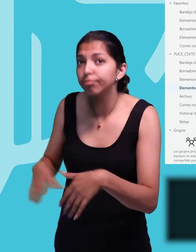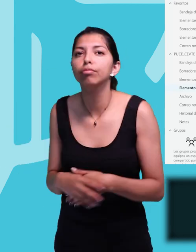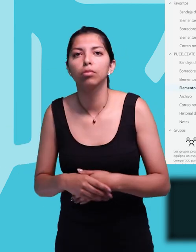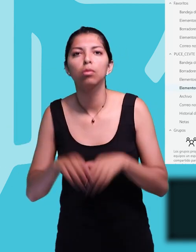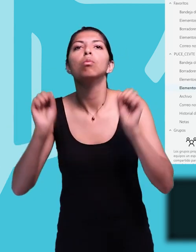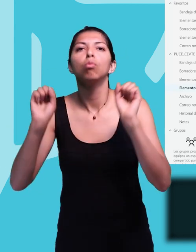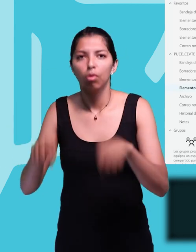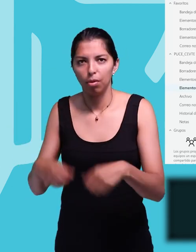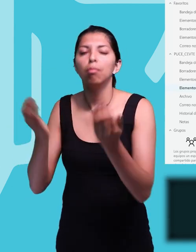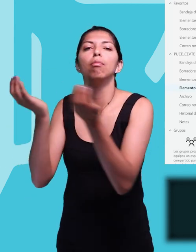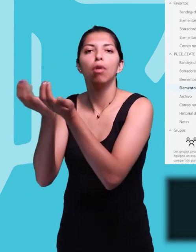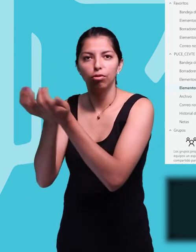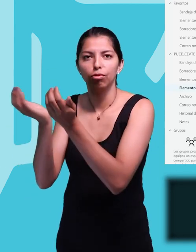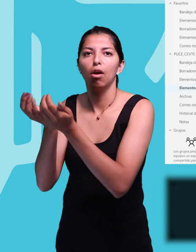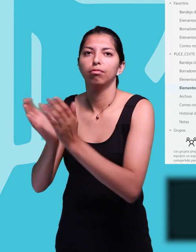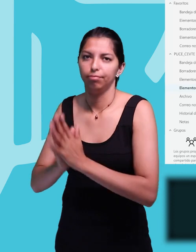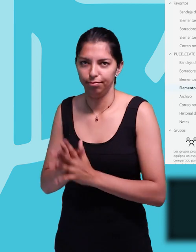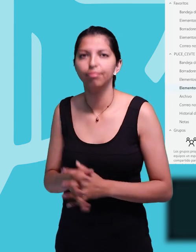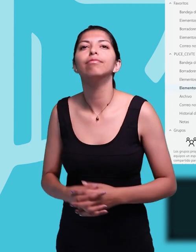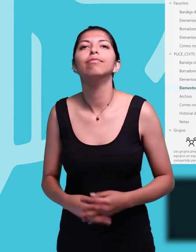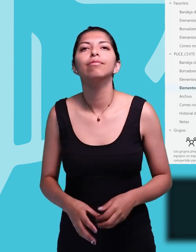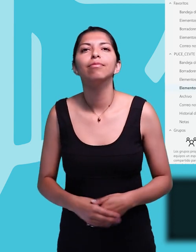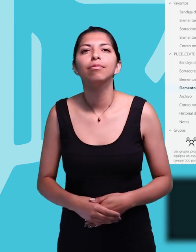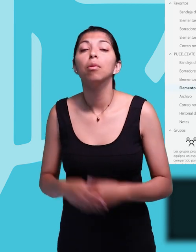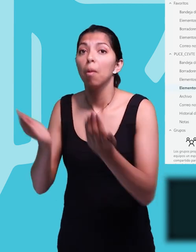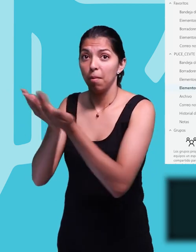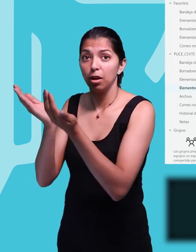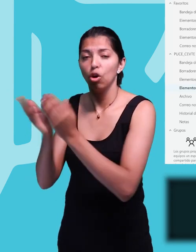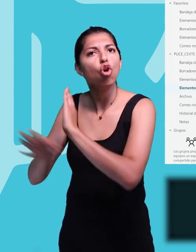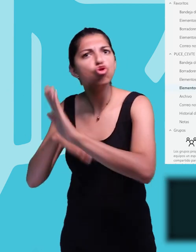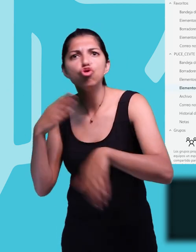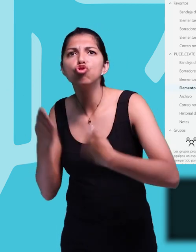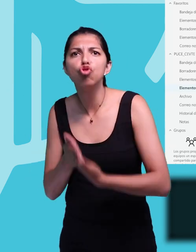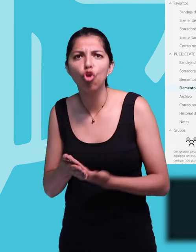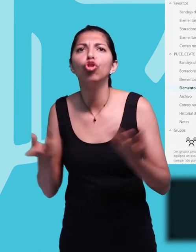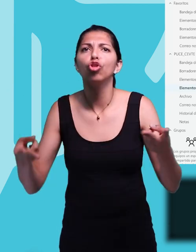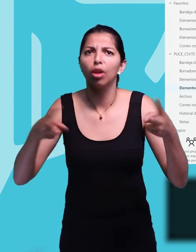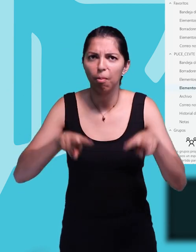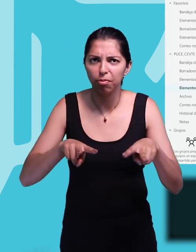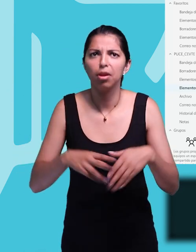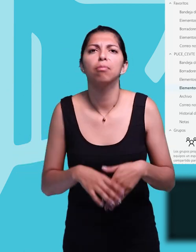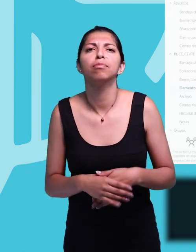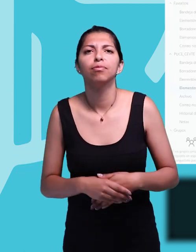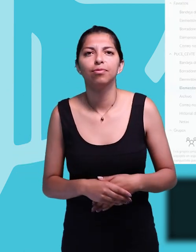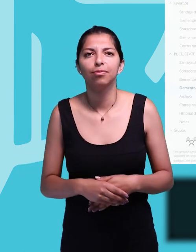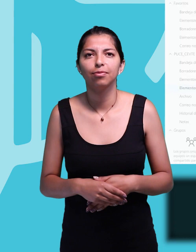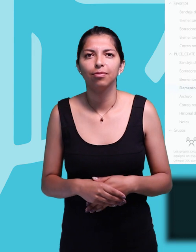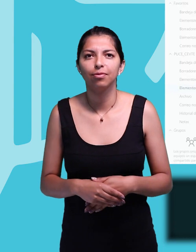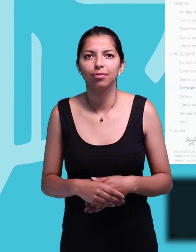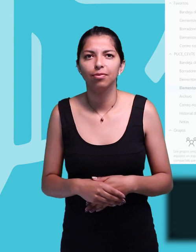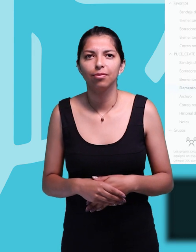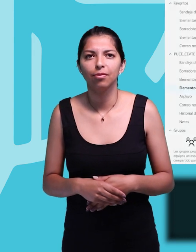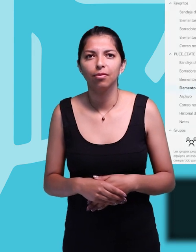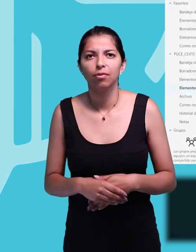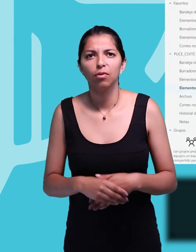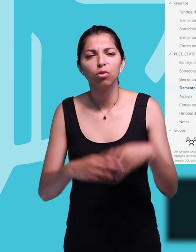definitivamente los queremos eliminar por completo. Seleccionamos de la misma manera que el caso anterior. O si tenemos algunos mensajes, podríamos borrar todos si ya no